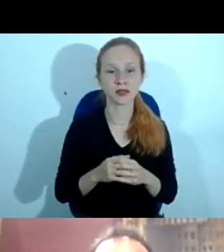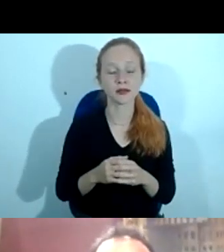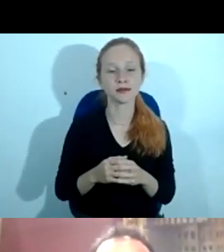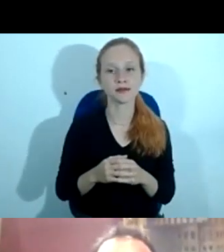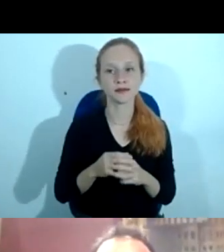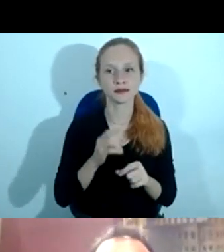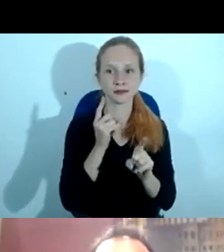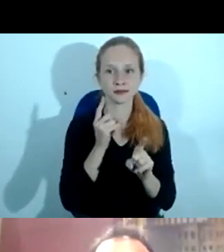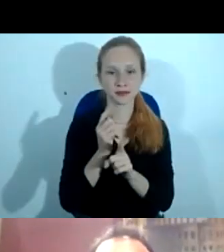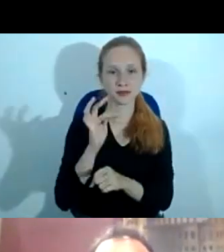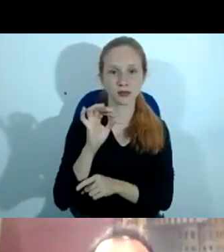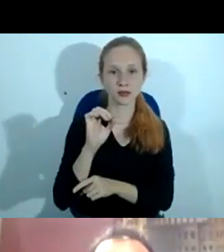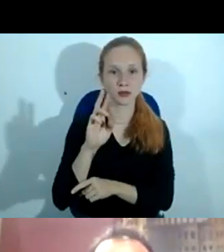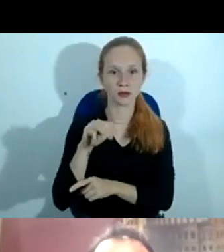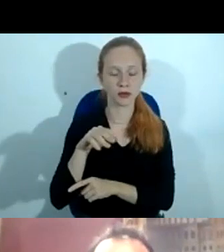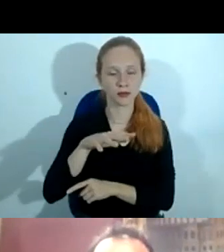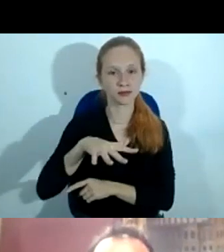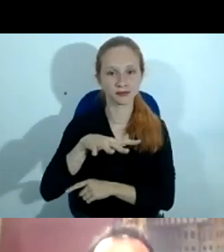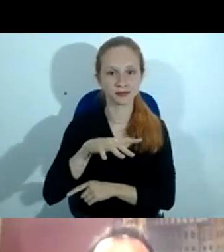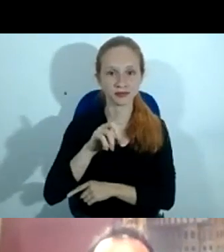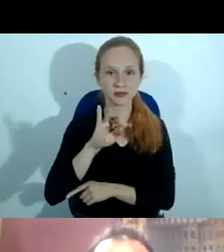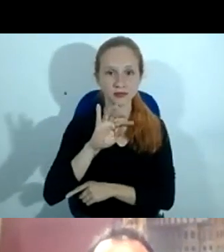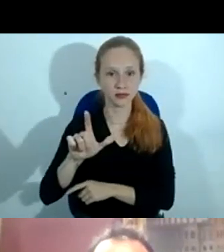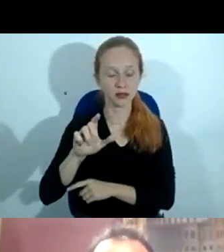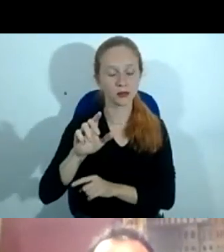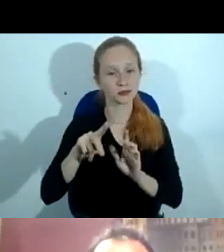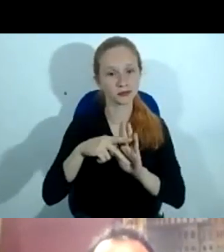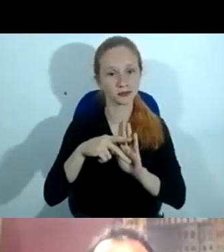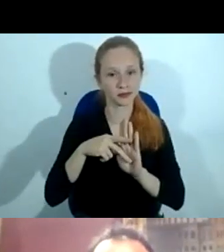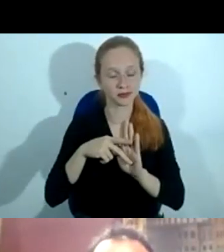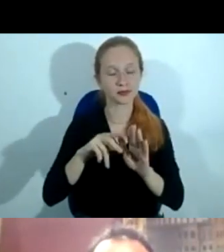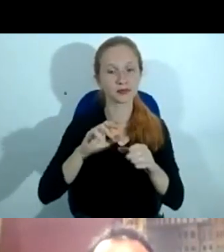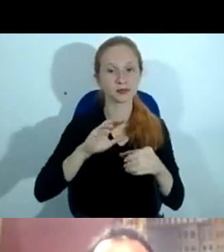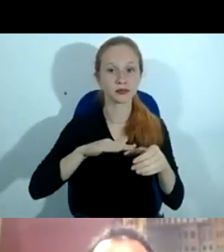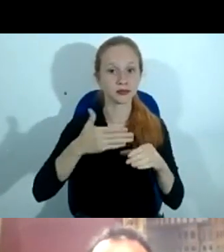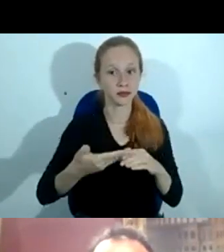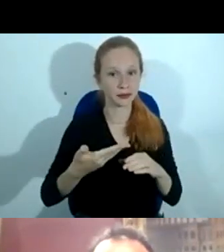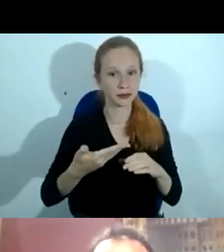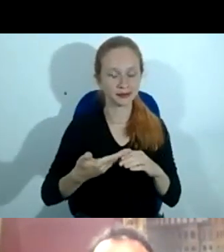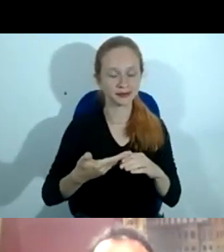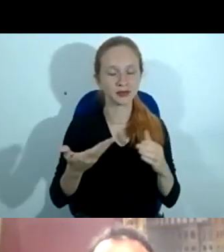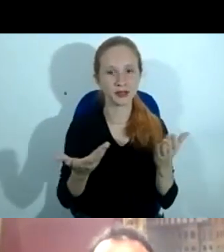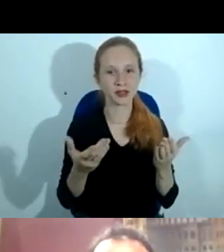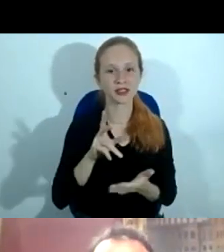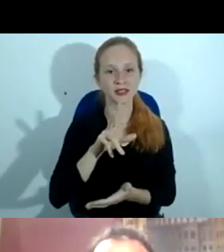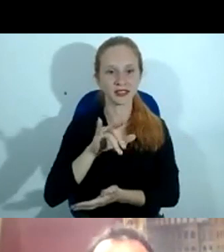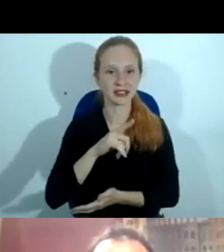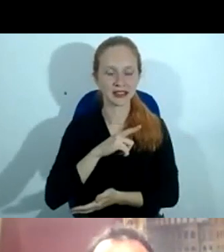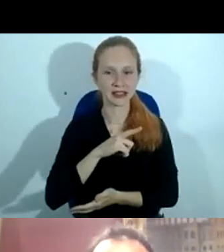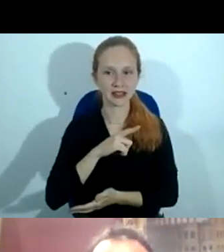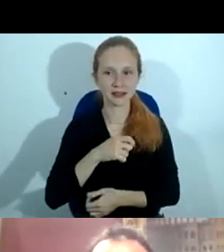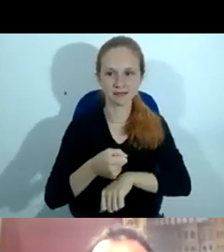da Justiça na Era Digital da EMERG. E hoje nós vamos ter um emocionante tema,